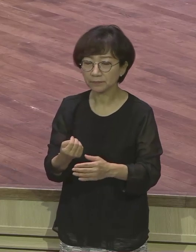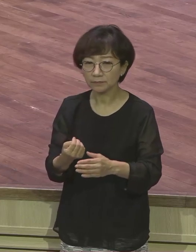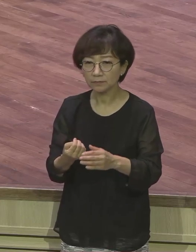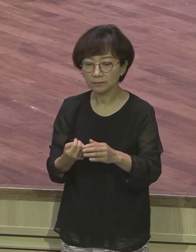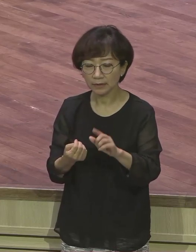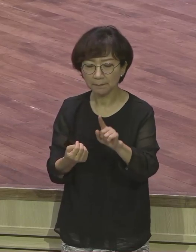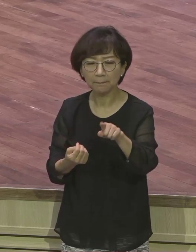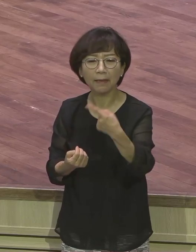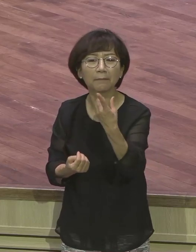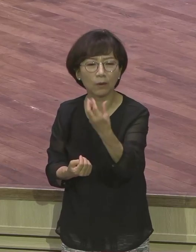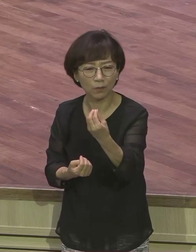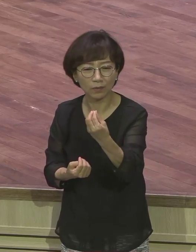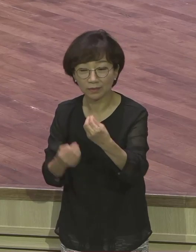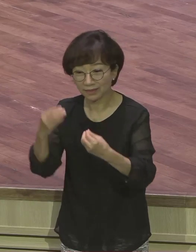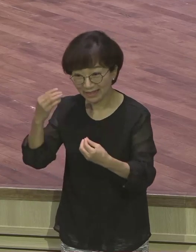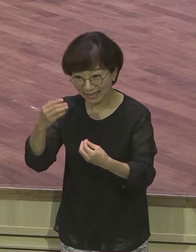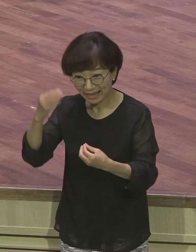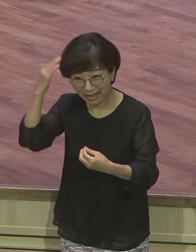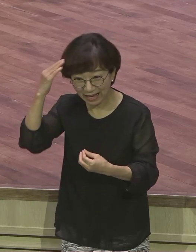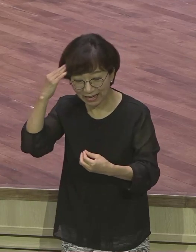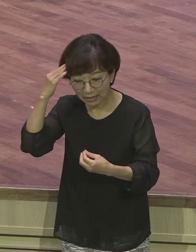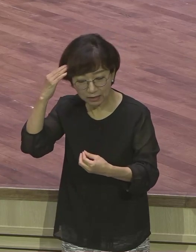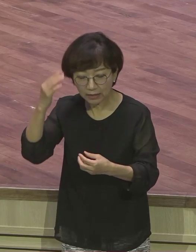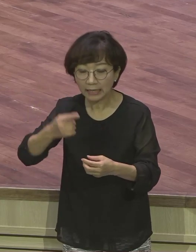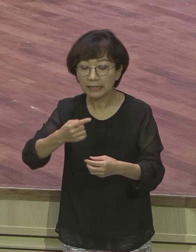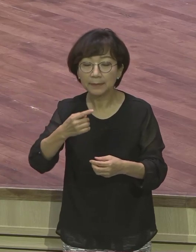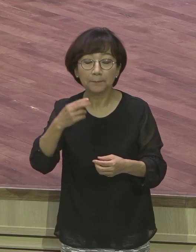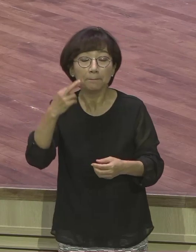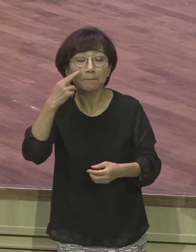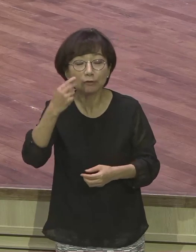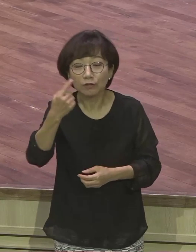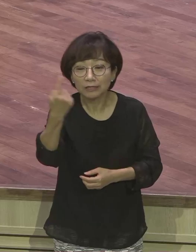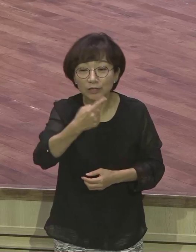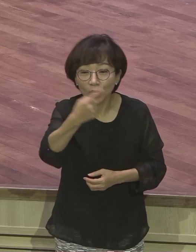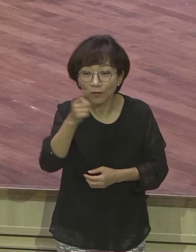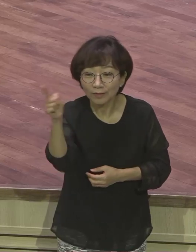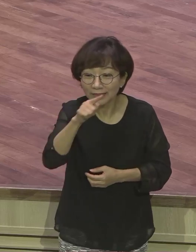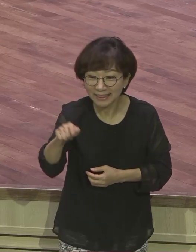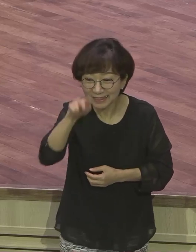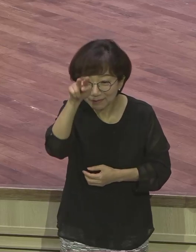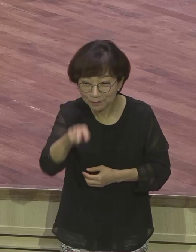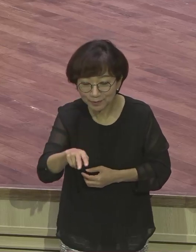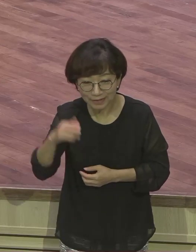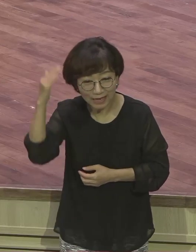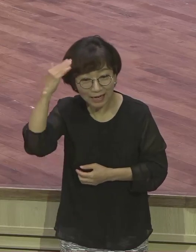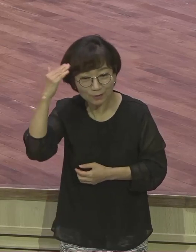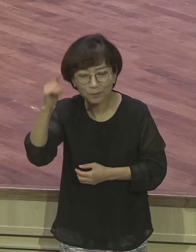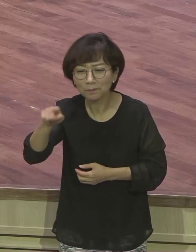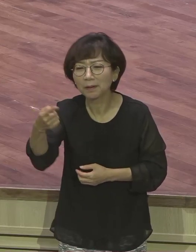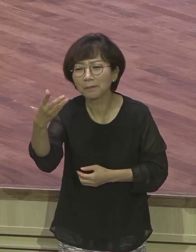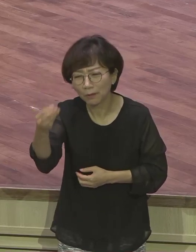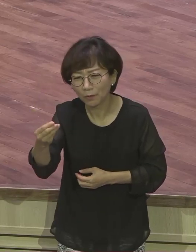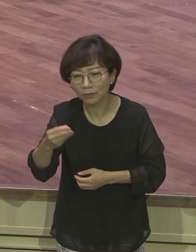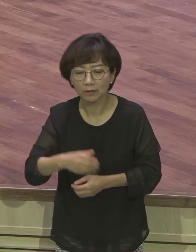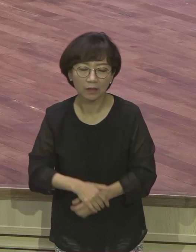넷인데 100만 원과 전부을 가지고 어떻게 살아요? 그게 너무 힘들고 어렵고 힘들고 부인이 나중에는 눈이 안 보일 정도